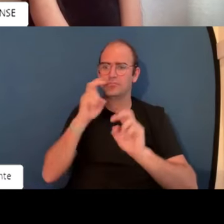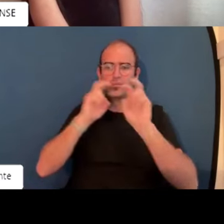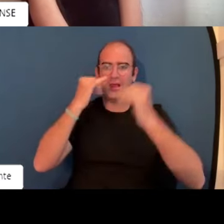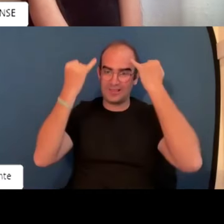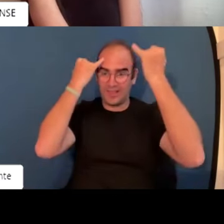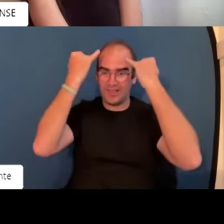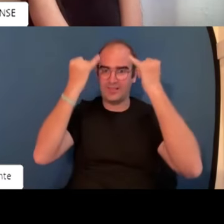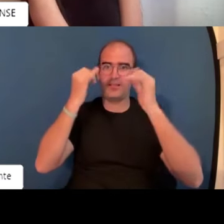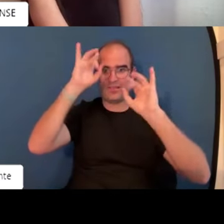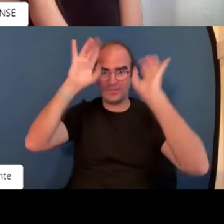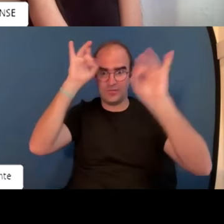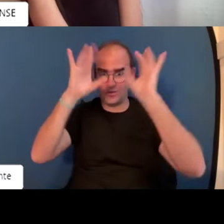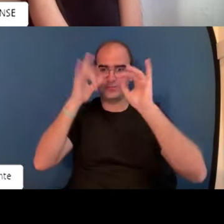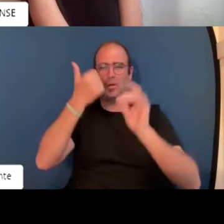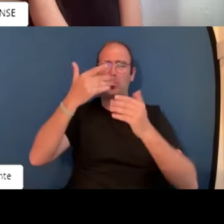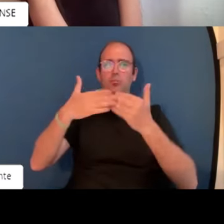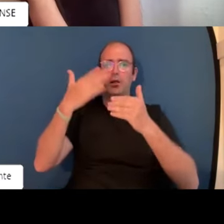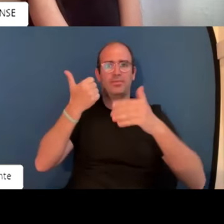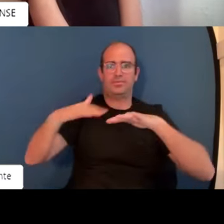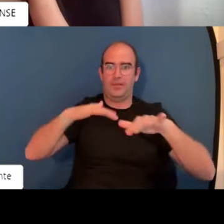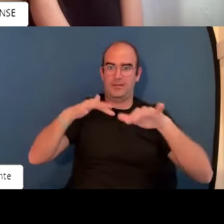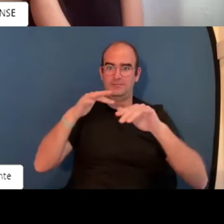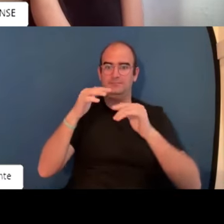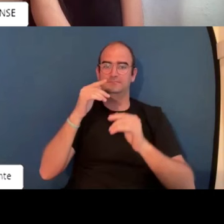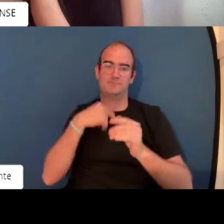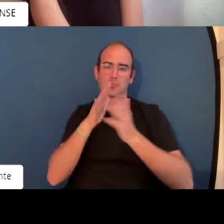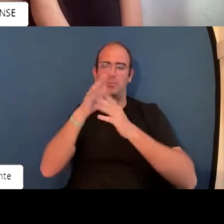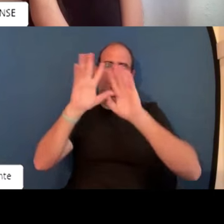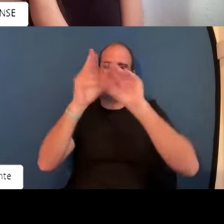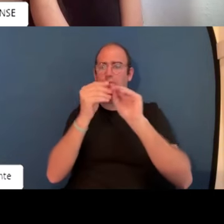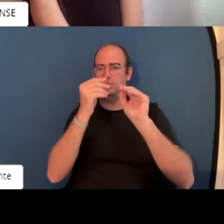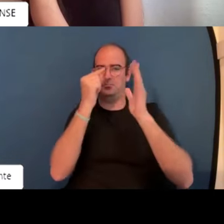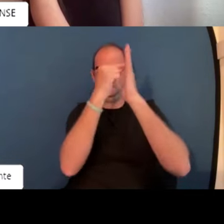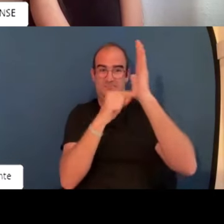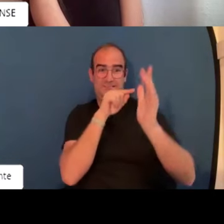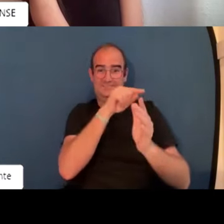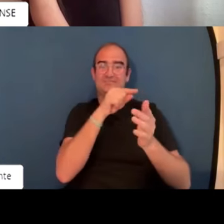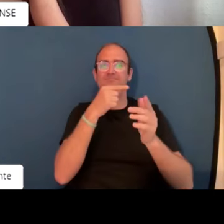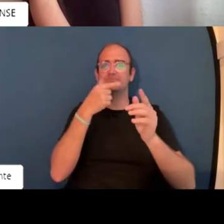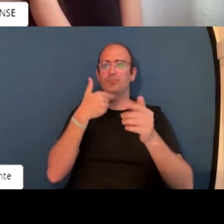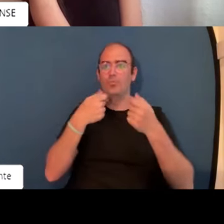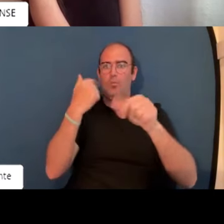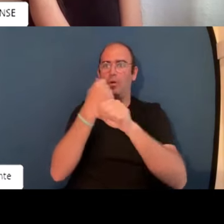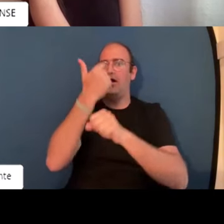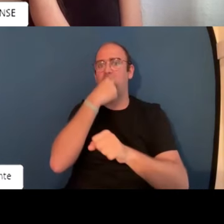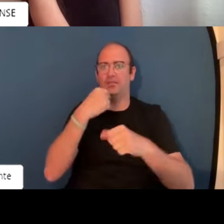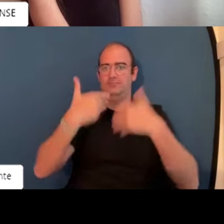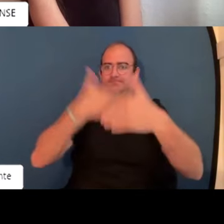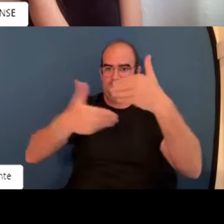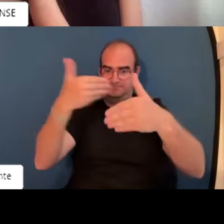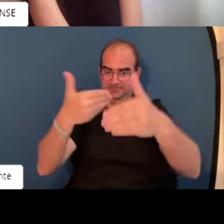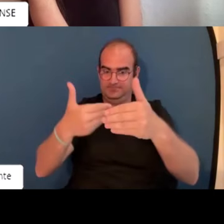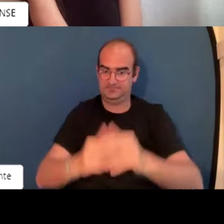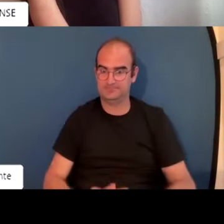los retos reales, búsqueda de ideas, de actividades, dinámicas, modernización. En resumen, estas